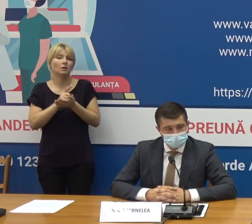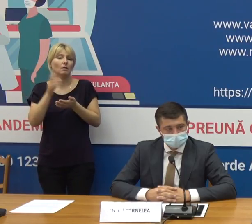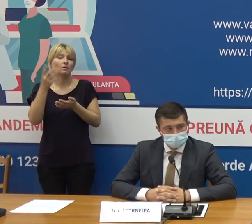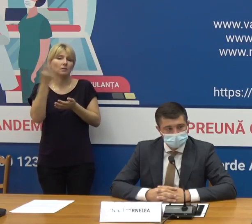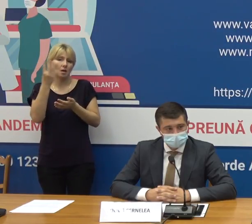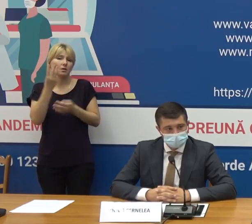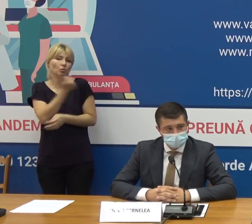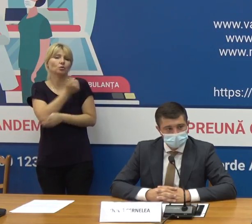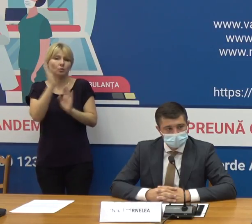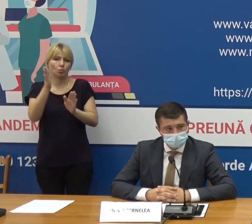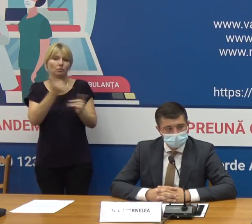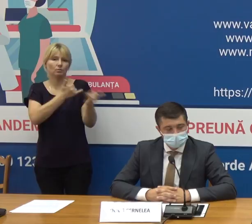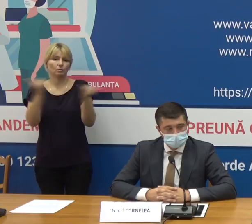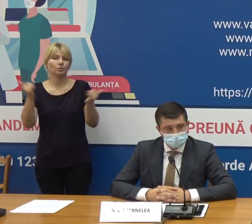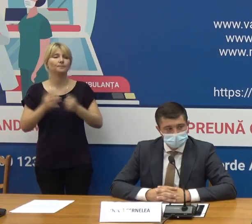acestei dozi